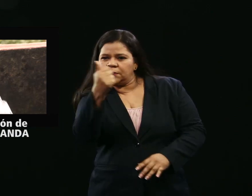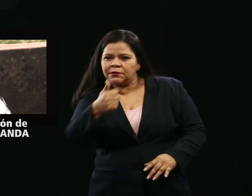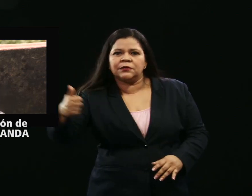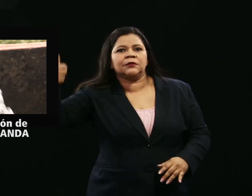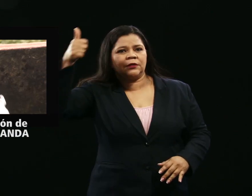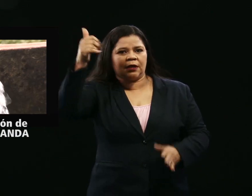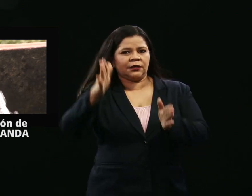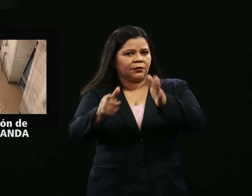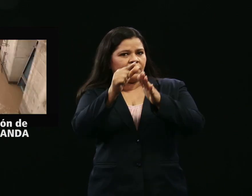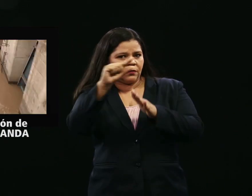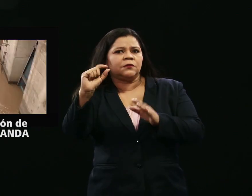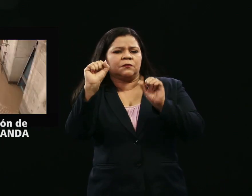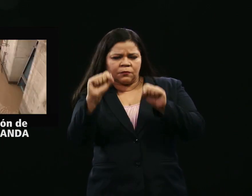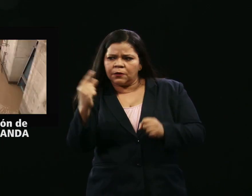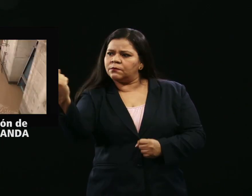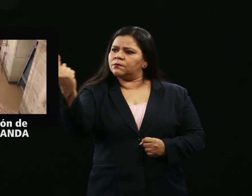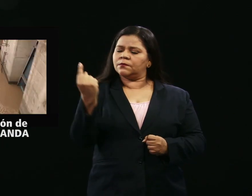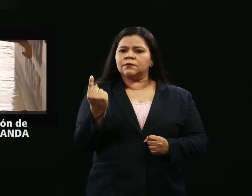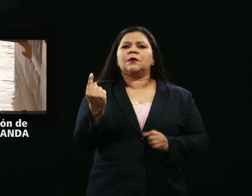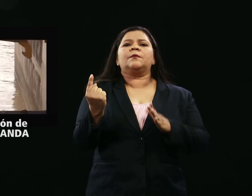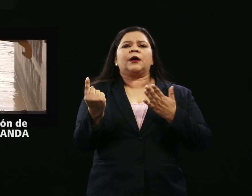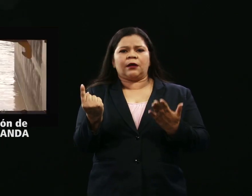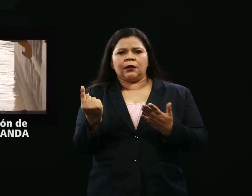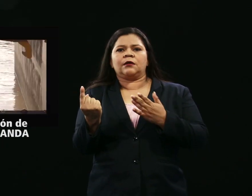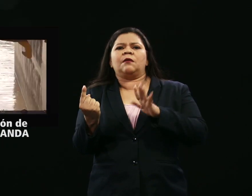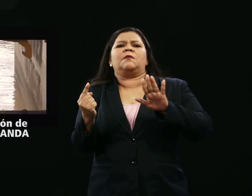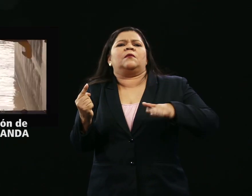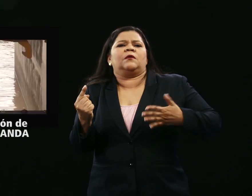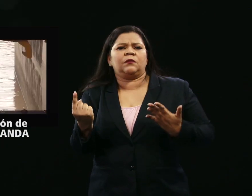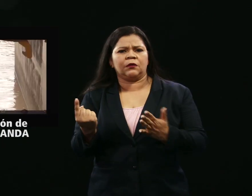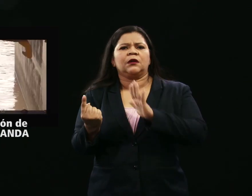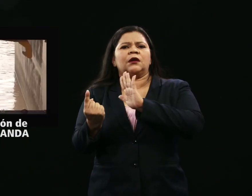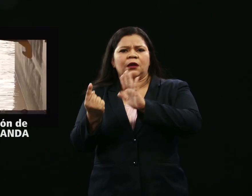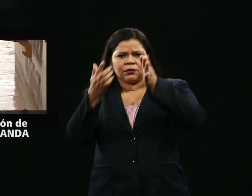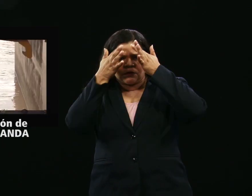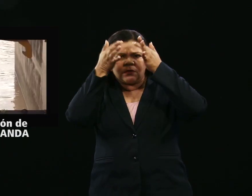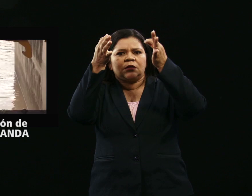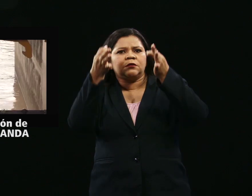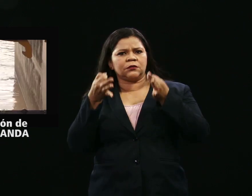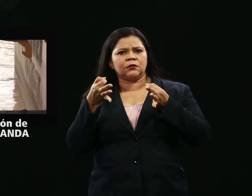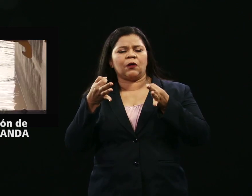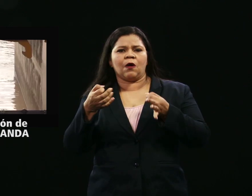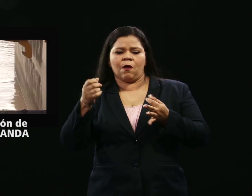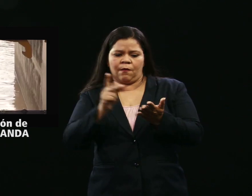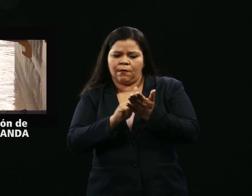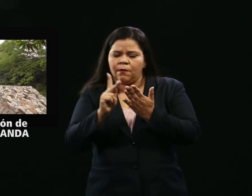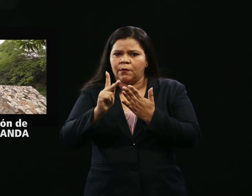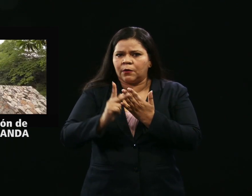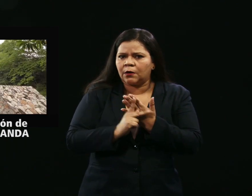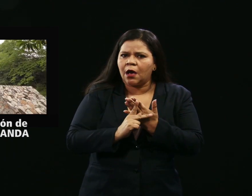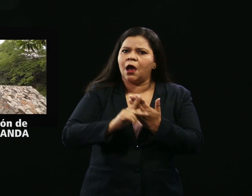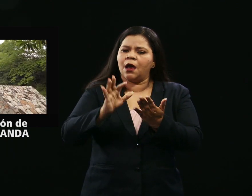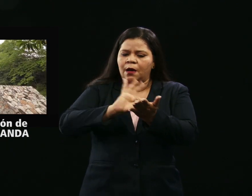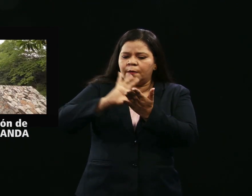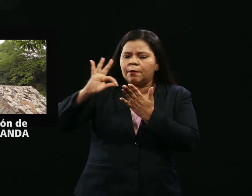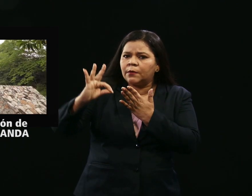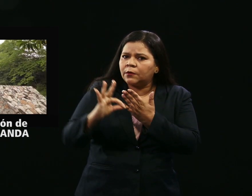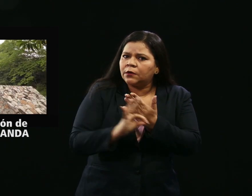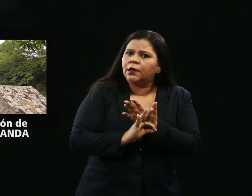autónomas respecto de sus actuaciones, su política, el programa o proyecto en determinada materia o